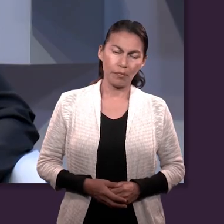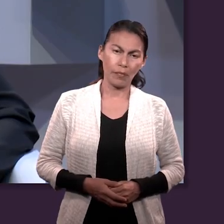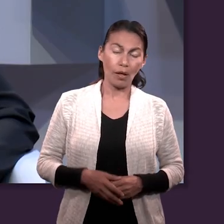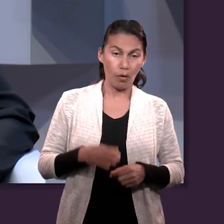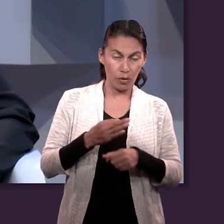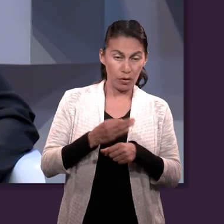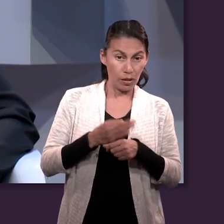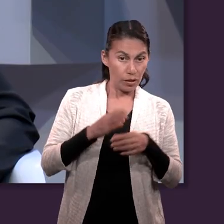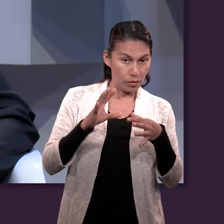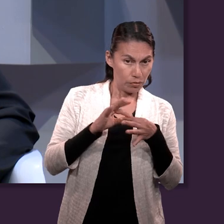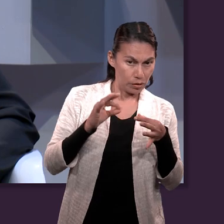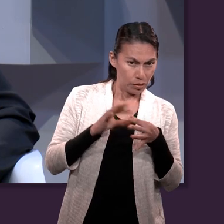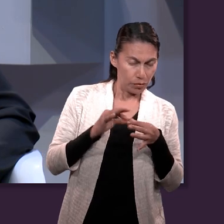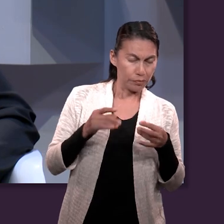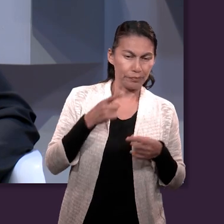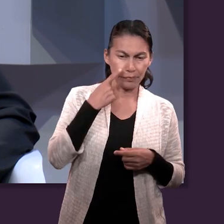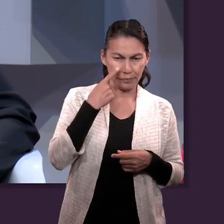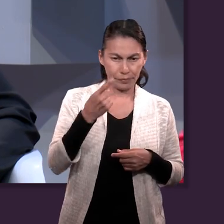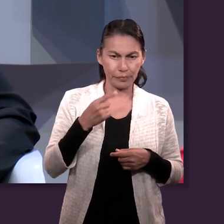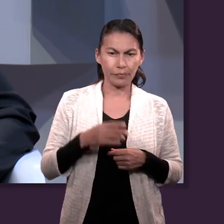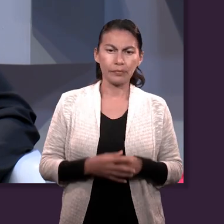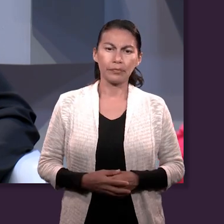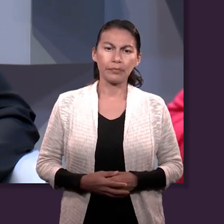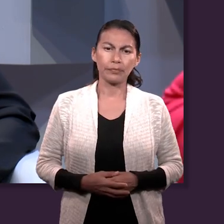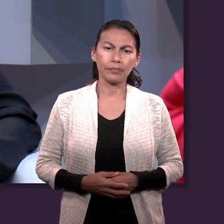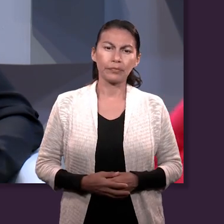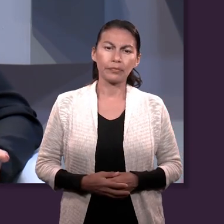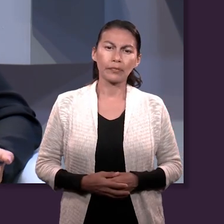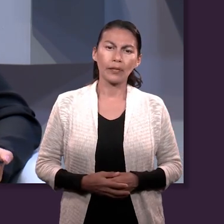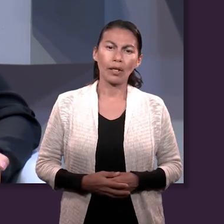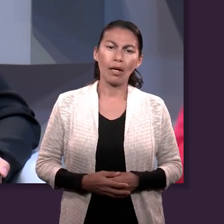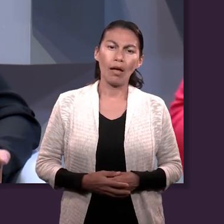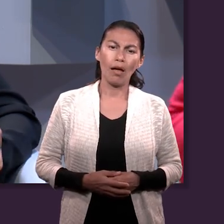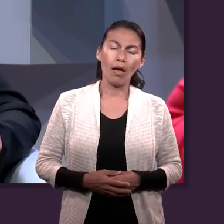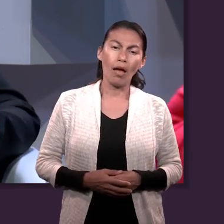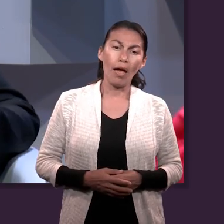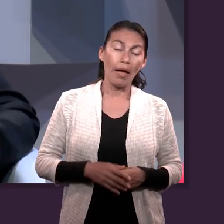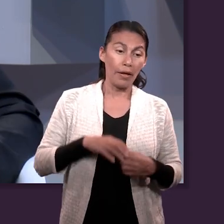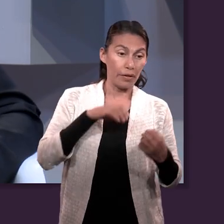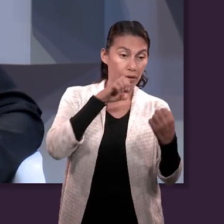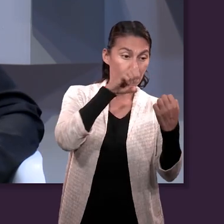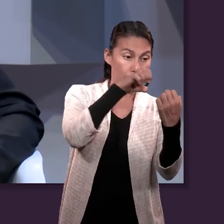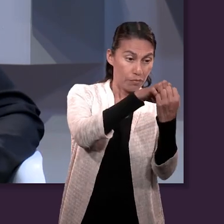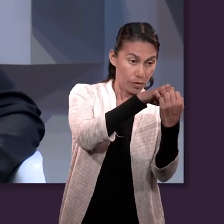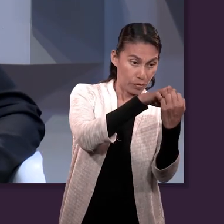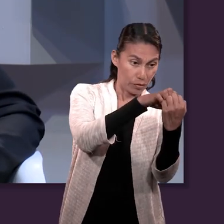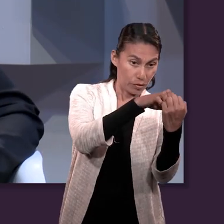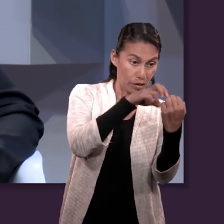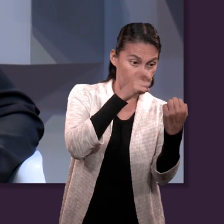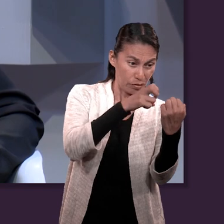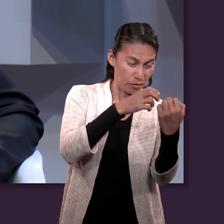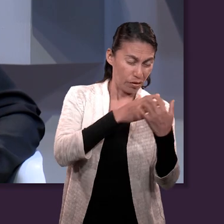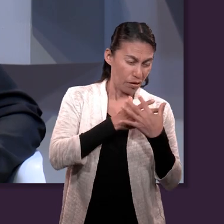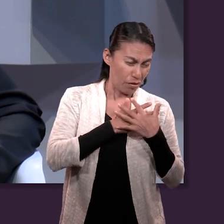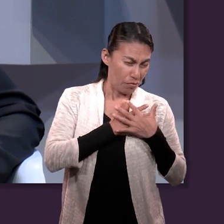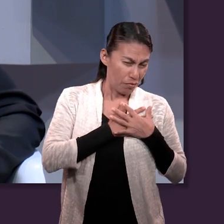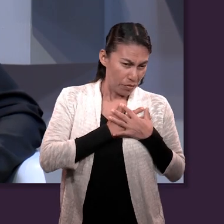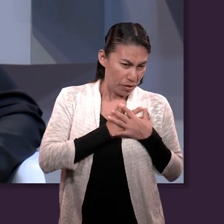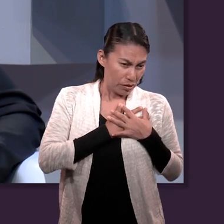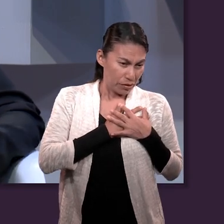gustó mucho. A lo mejor el pueblo de Israel no eran los enemigos de Moisés, pero hablando un poquito de esa cuestión de las dos